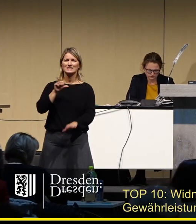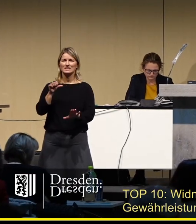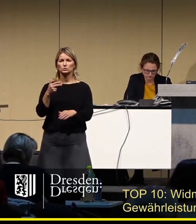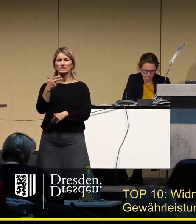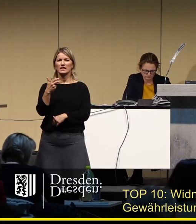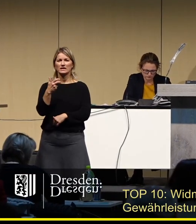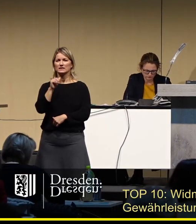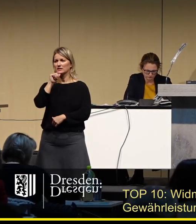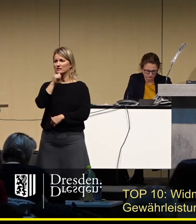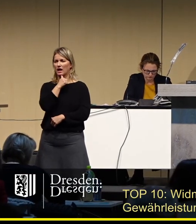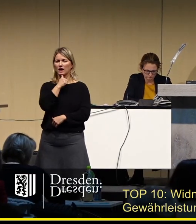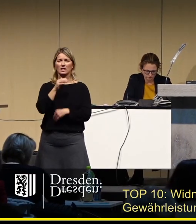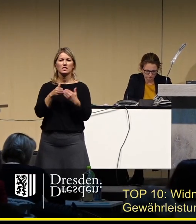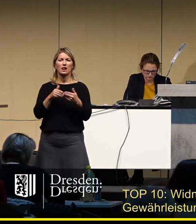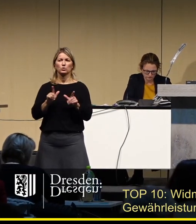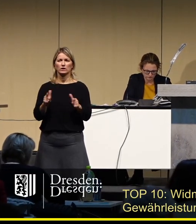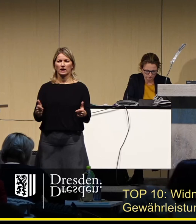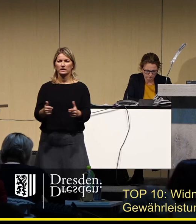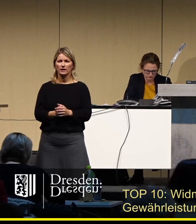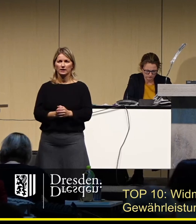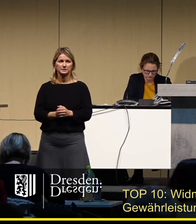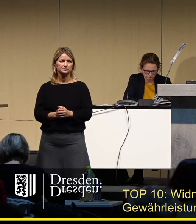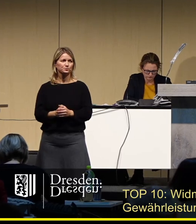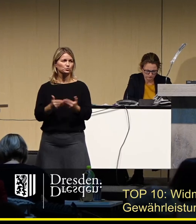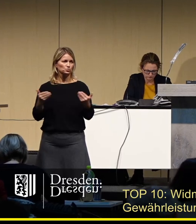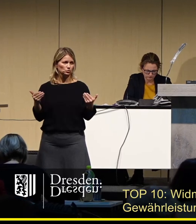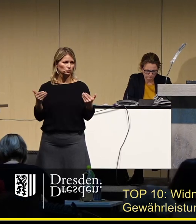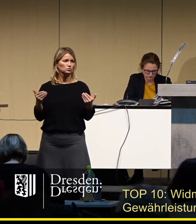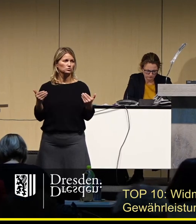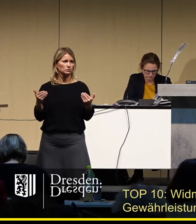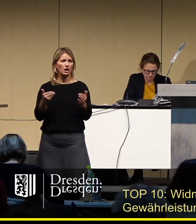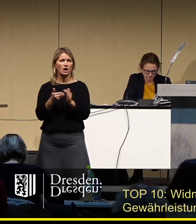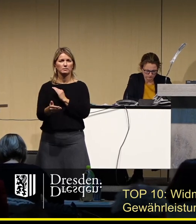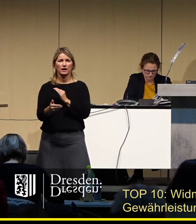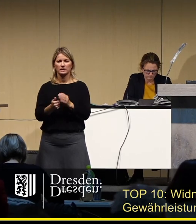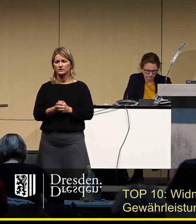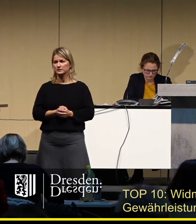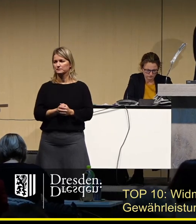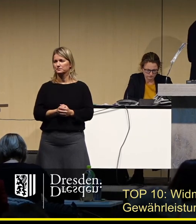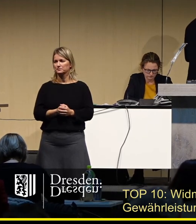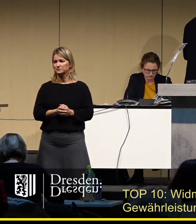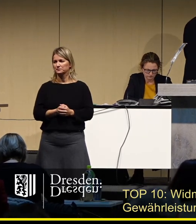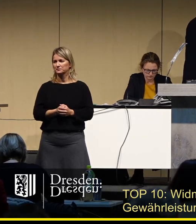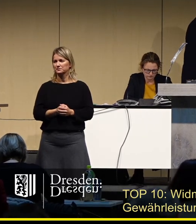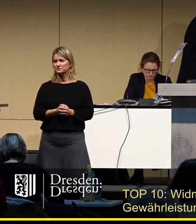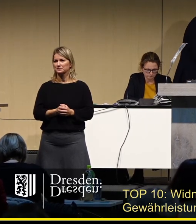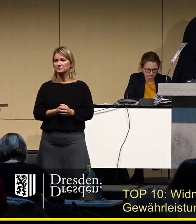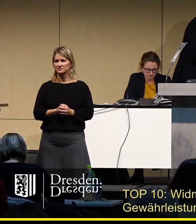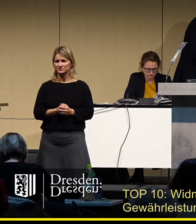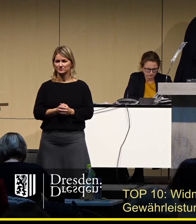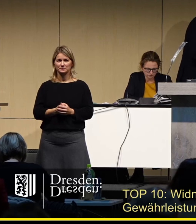Gegenstimmen? nein, keine Enthaltung? Damit wäre das abgelehnt. Und wir kommen damit